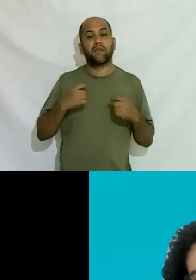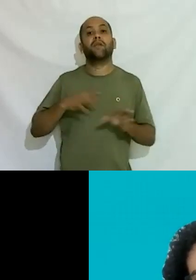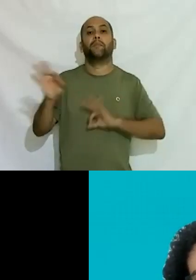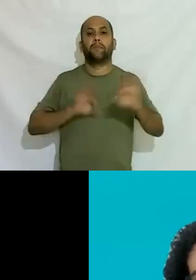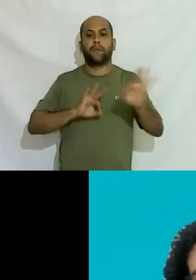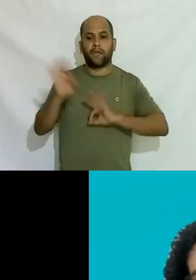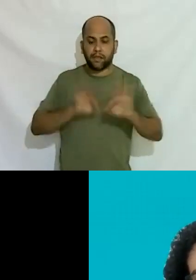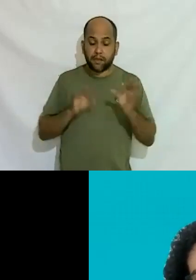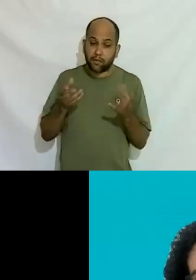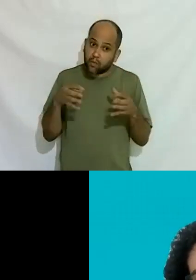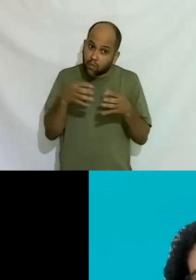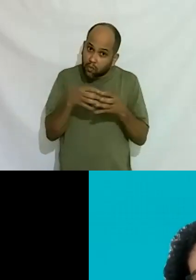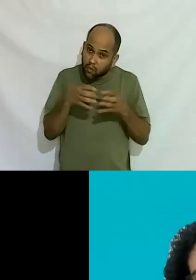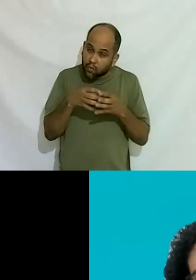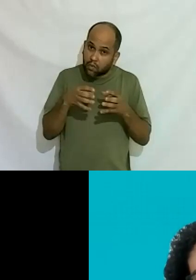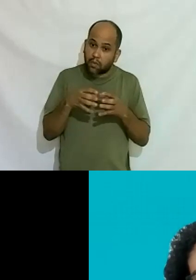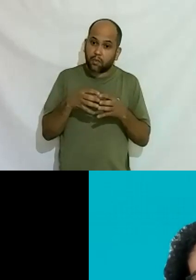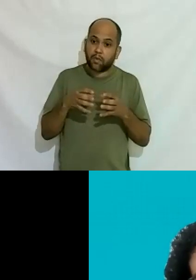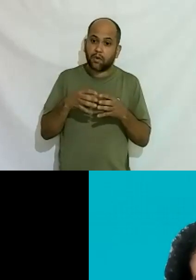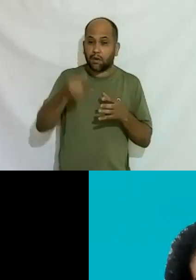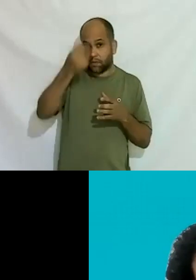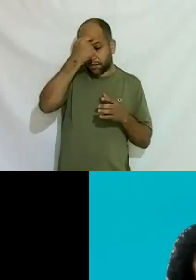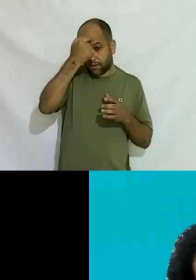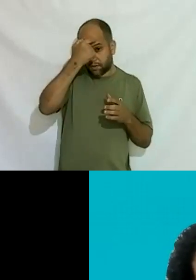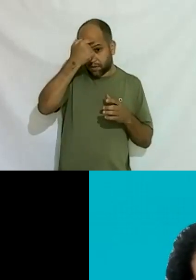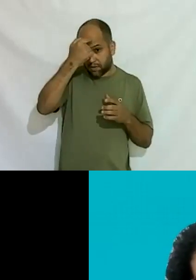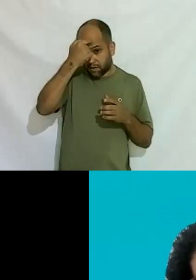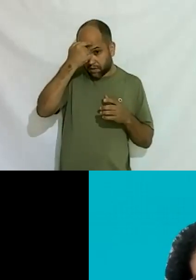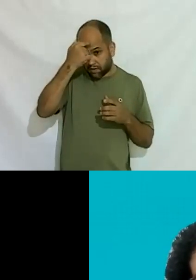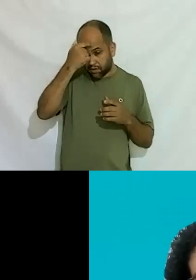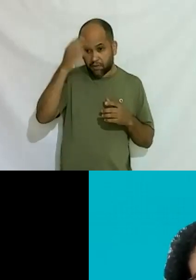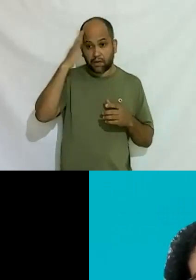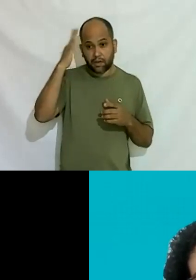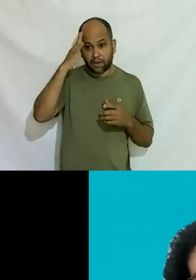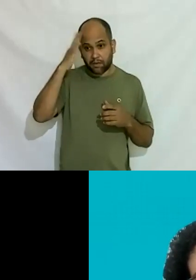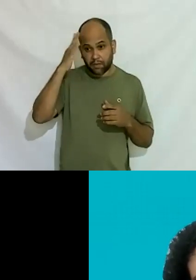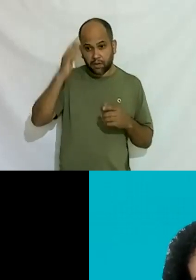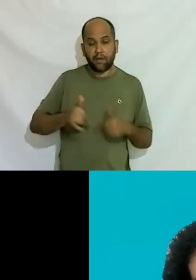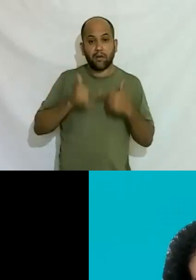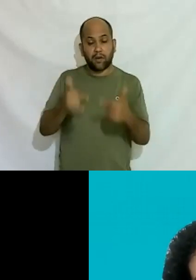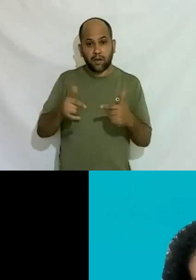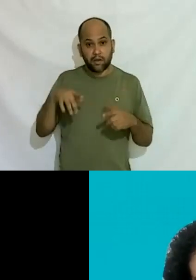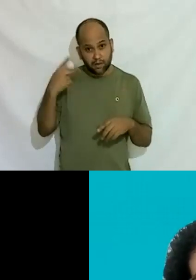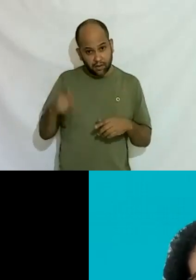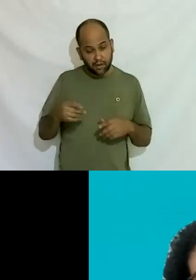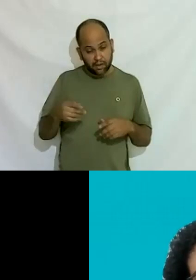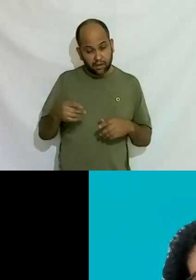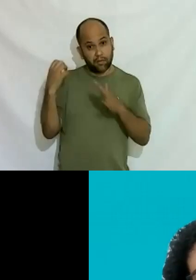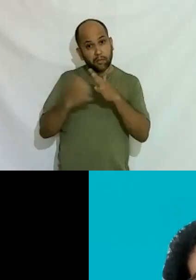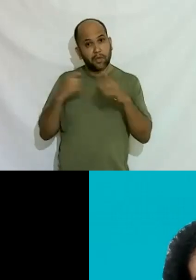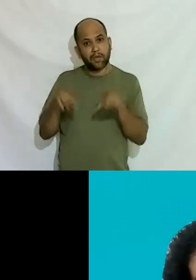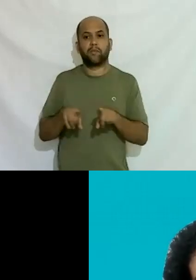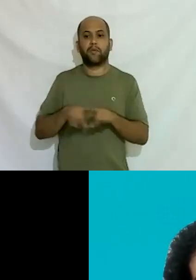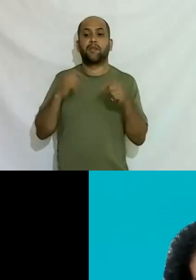interna uma conscientização uma compreensão eu faço isso que eu estou fazendo aqui eu faço nas empresas também se